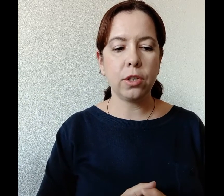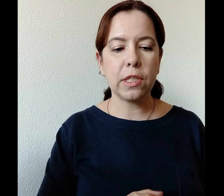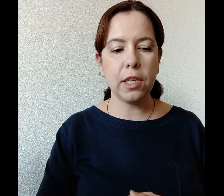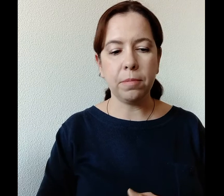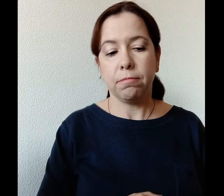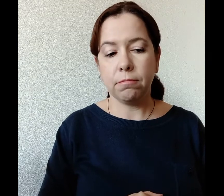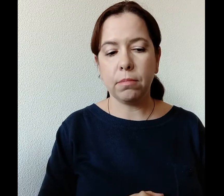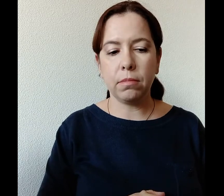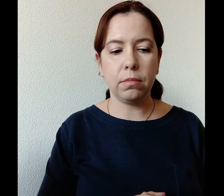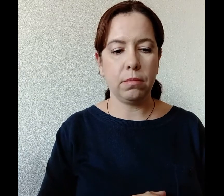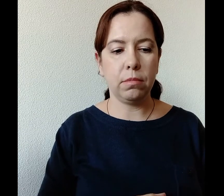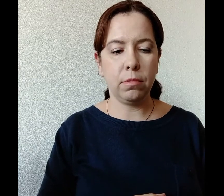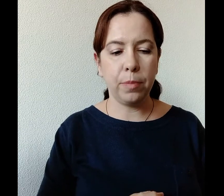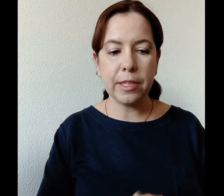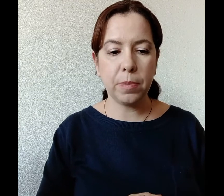Иерусалим, в принципе,